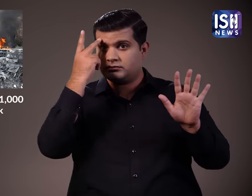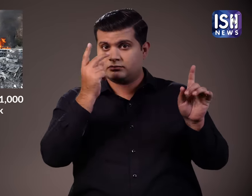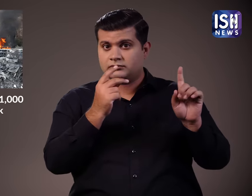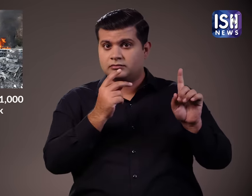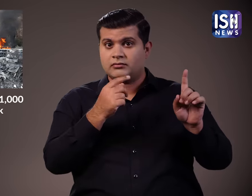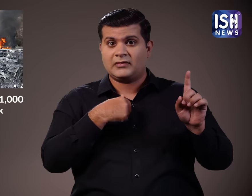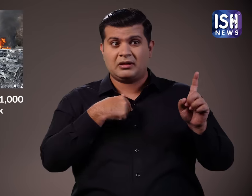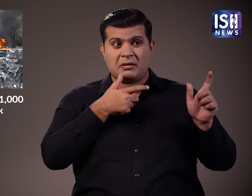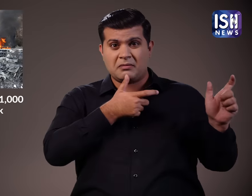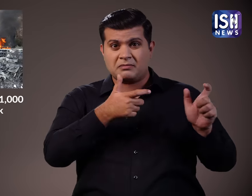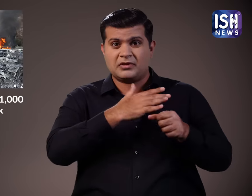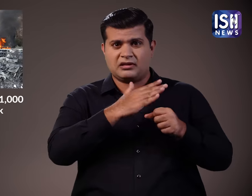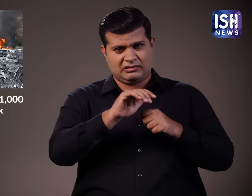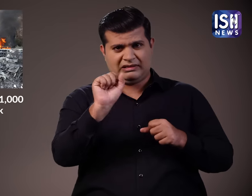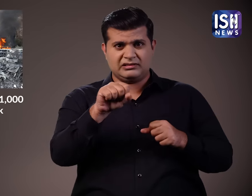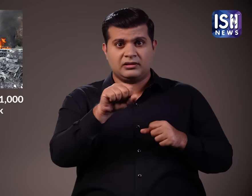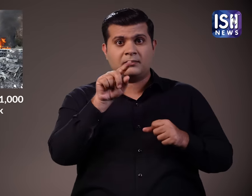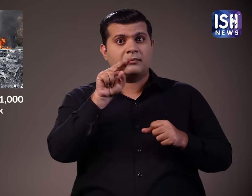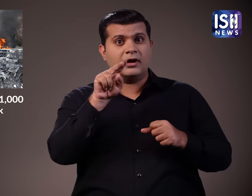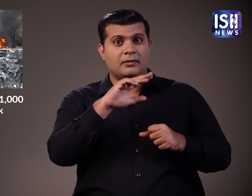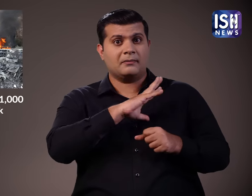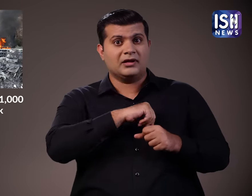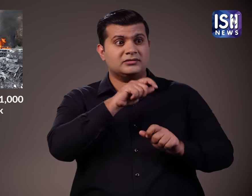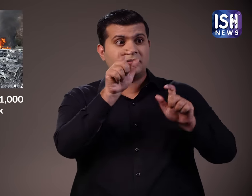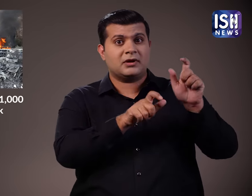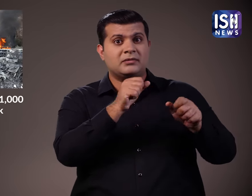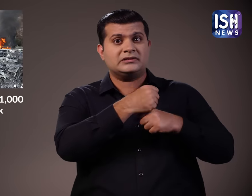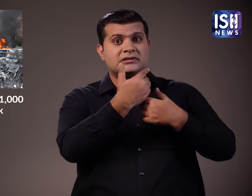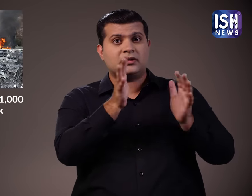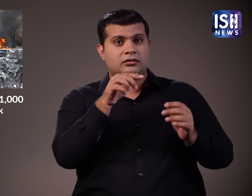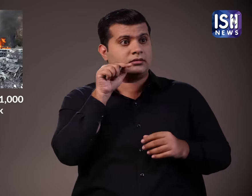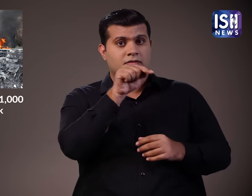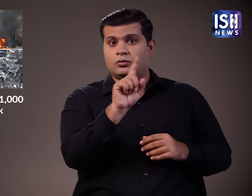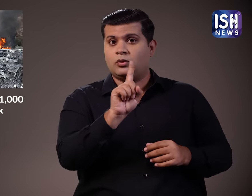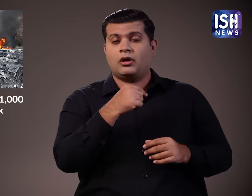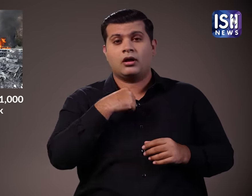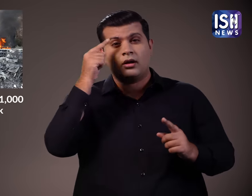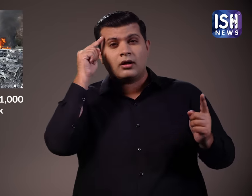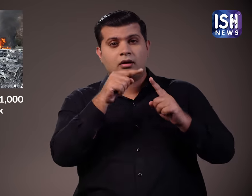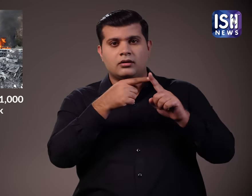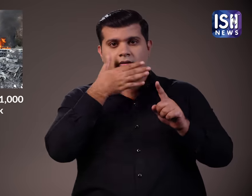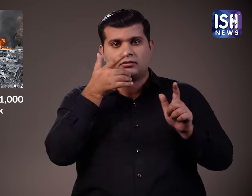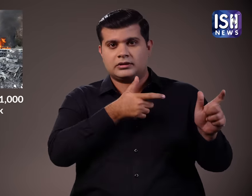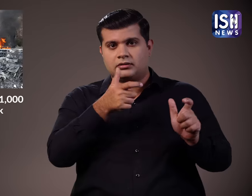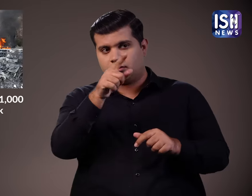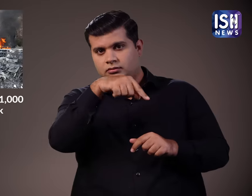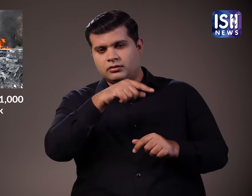अनुसार उन्होंने जिन लोगों को मारा वे नागरिक नहीं बल्कि आतंगवादी